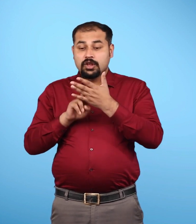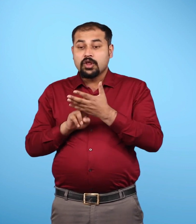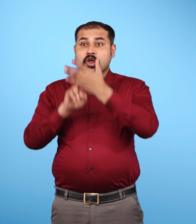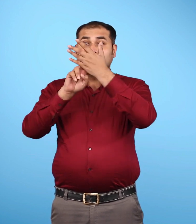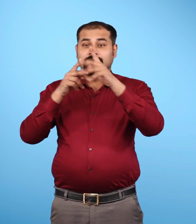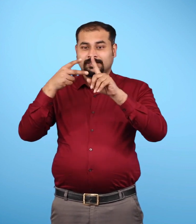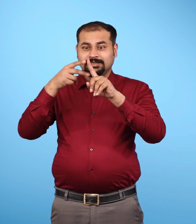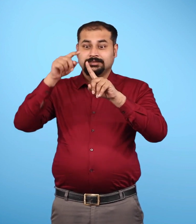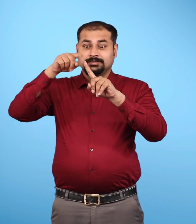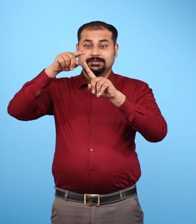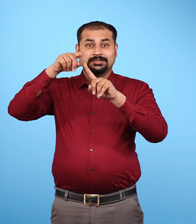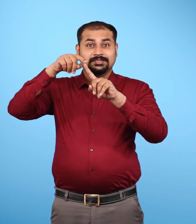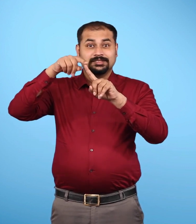इसके उत्तर में एशिया